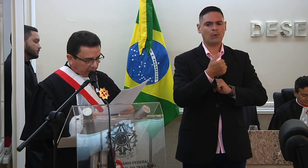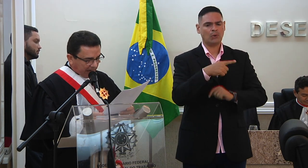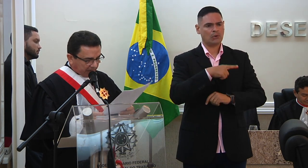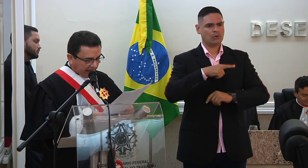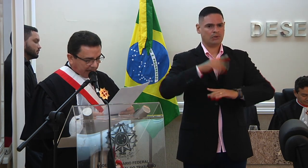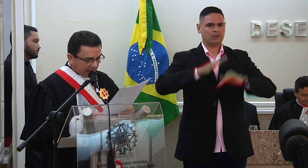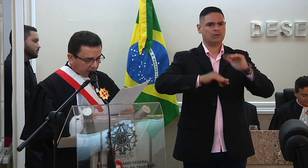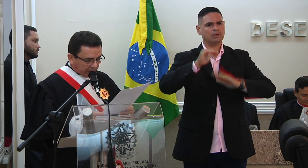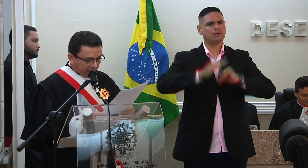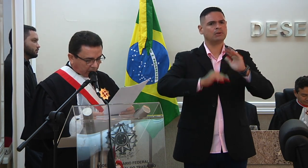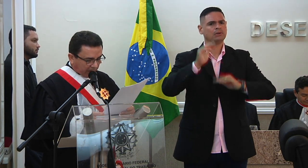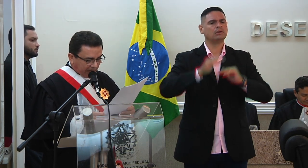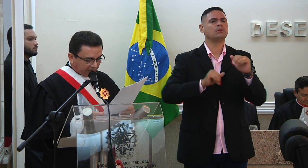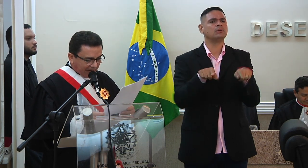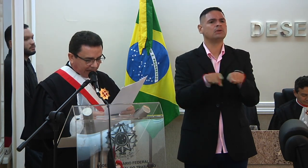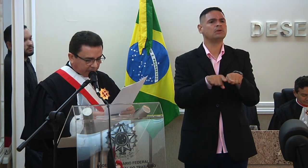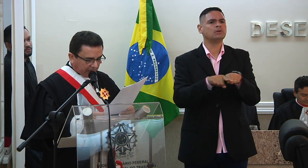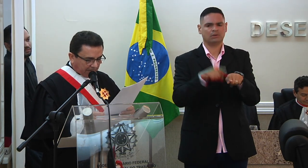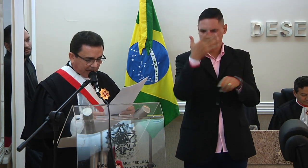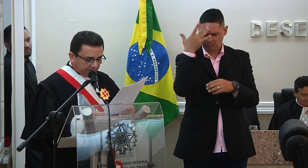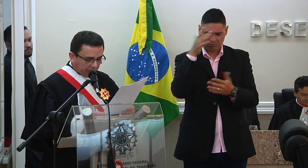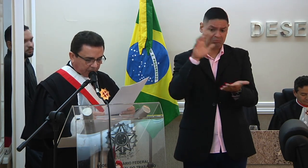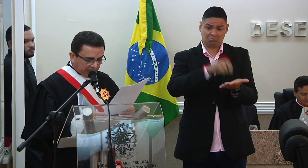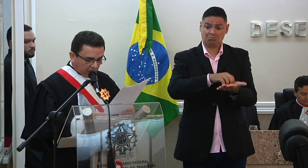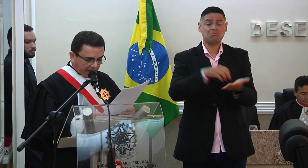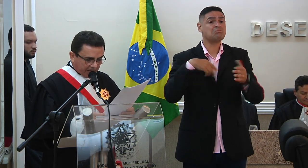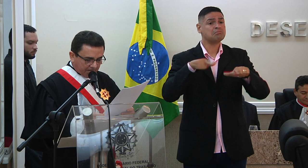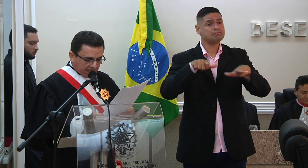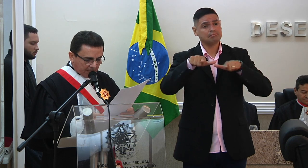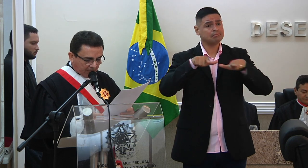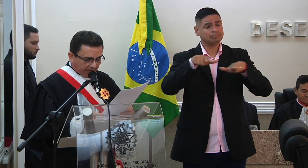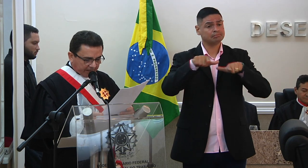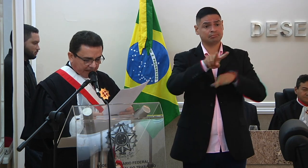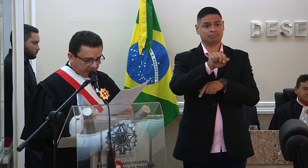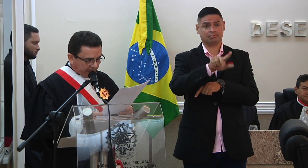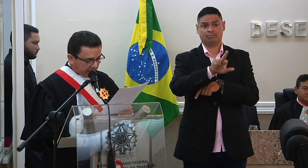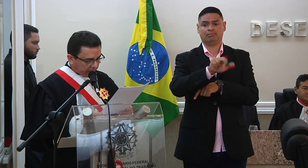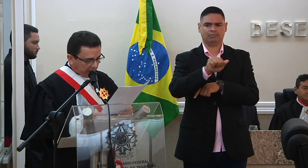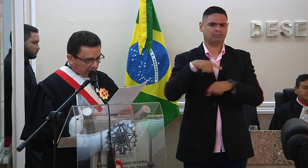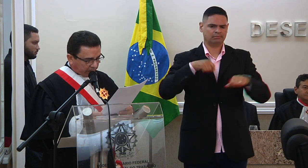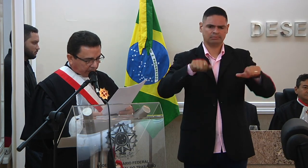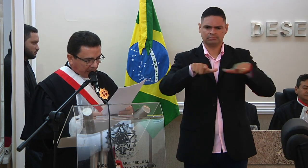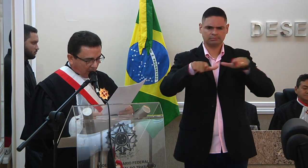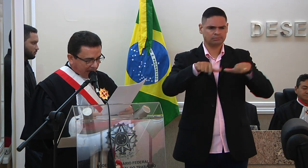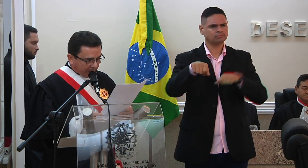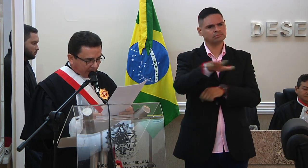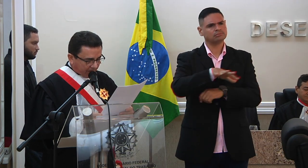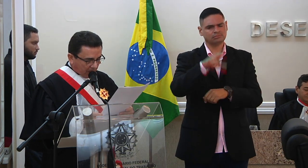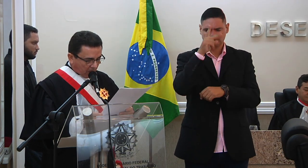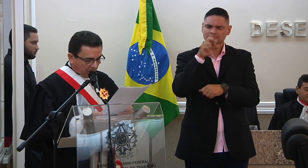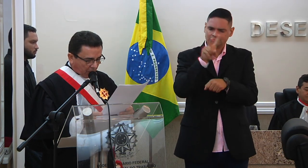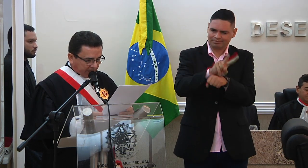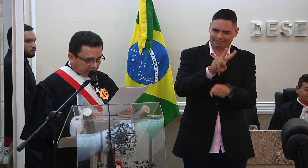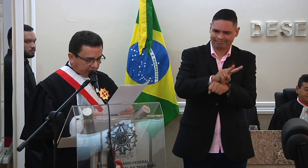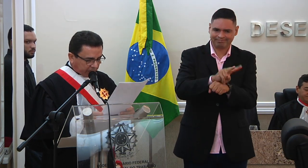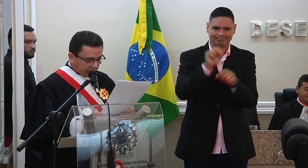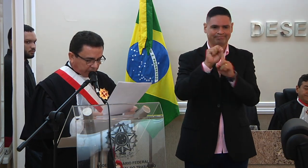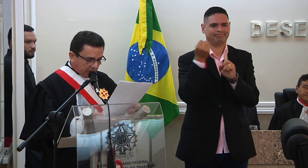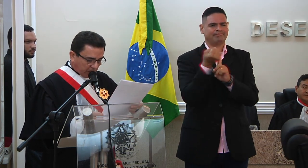competentes e abnegados servidores das varas do trabalho por onde atuei verdadeiros anjos da guarda